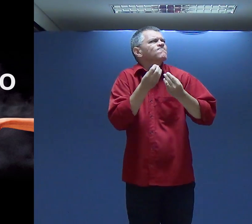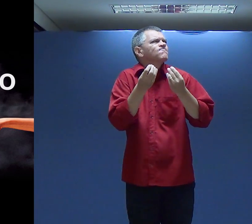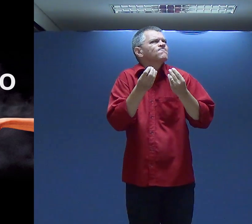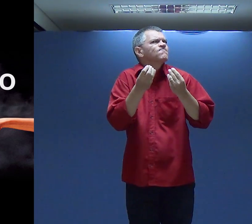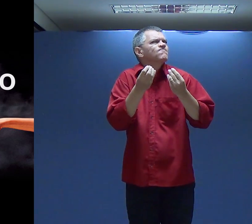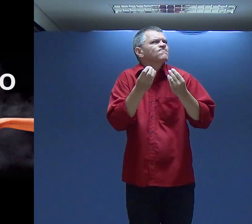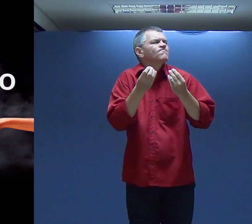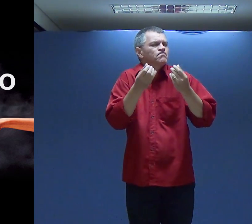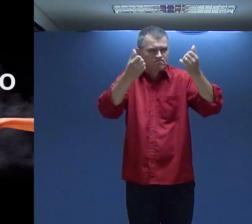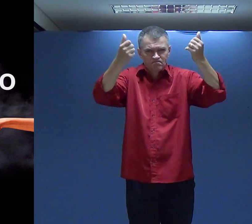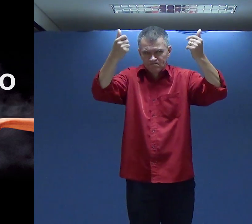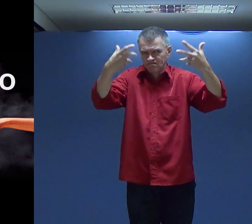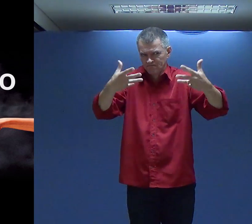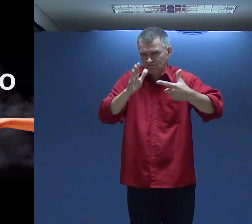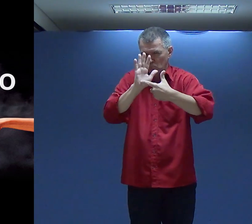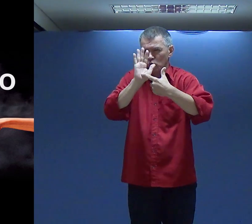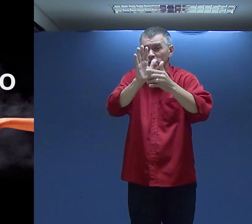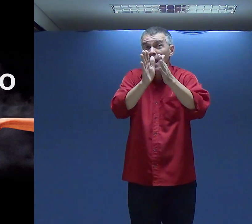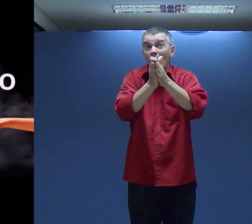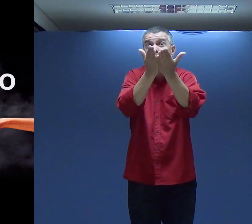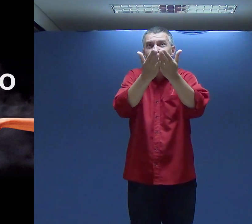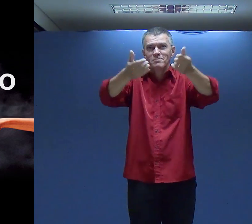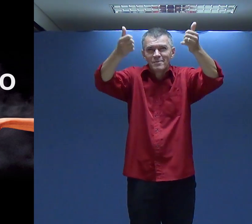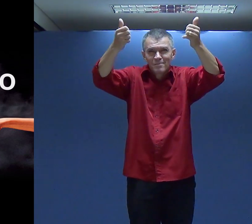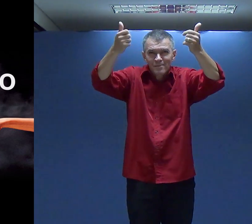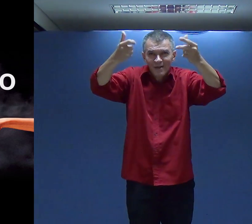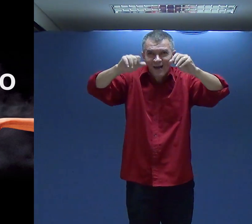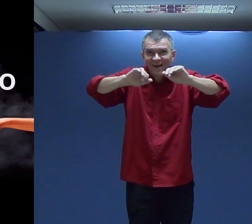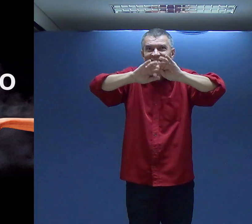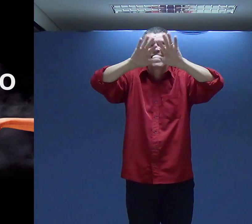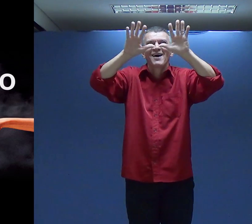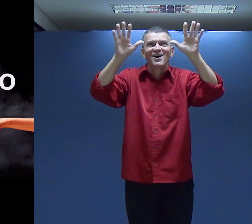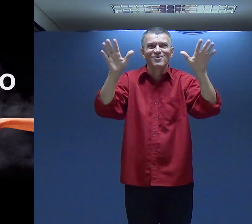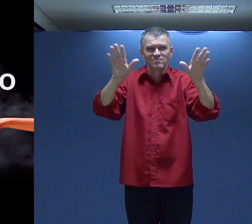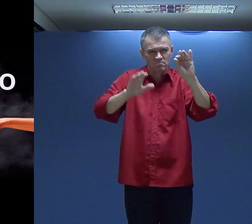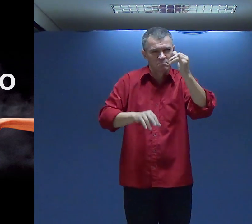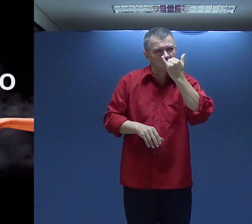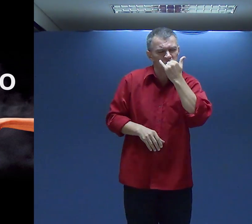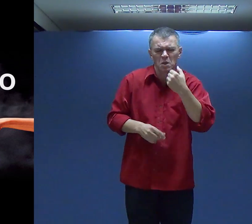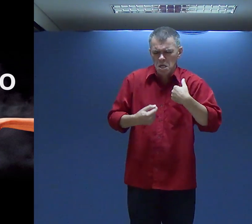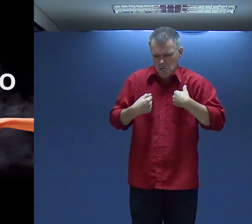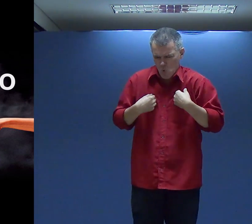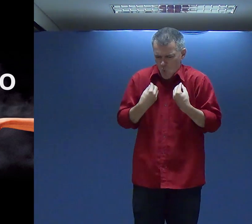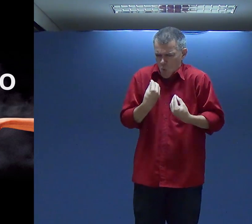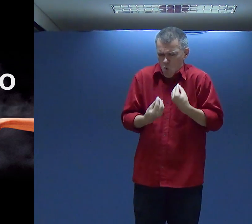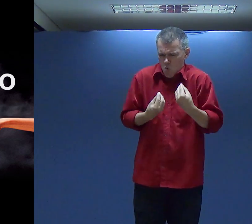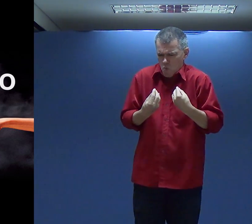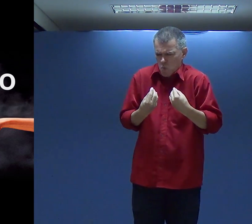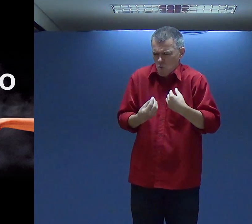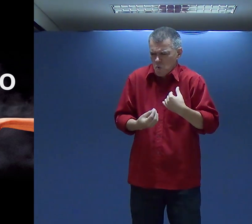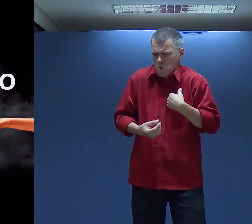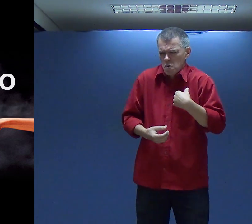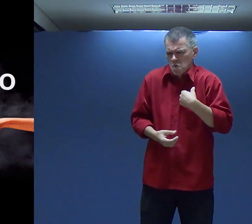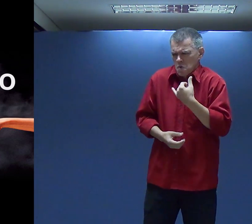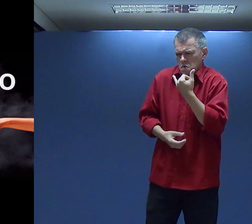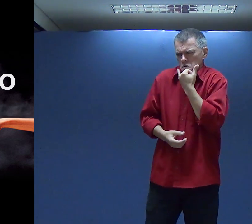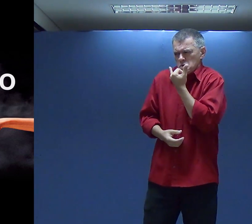significa De fato Vamos explicar Um pouco O que a Bíblia Nos dica a respeito De uma forma clara É